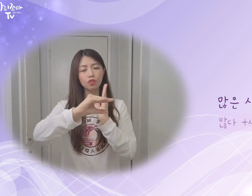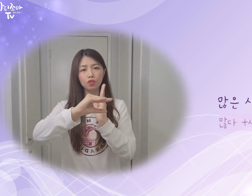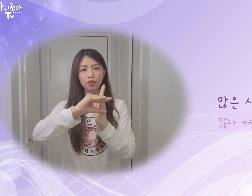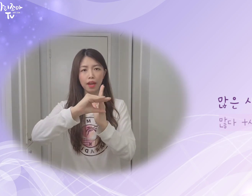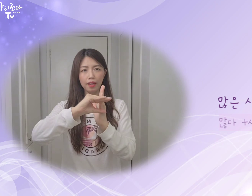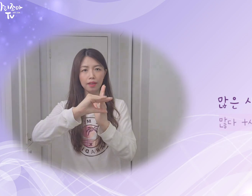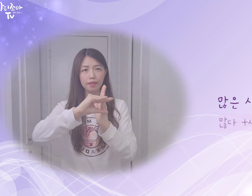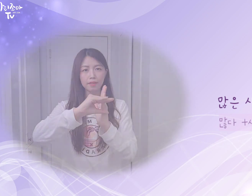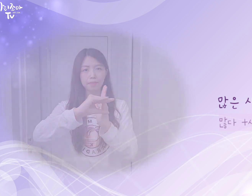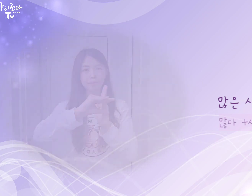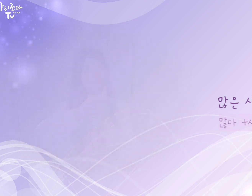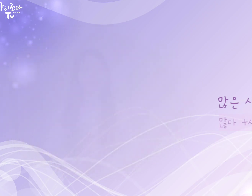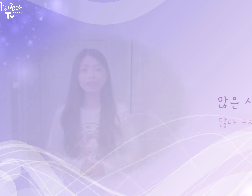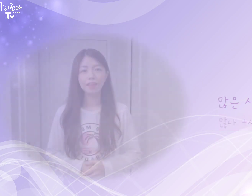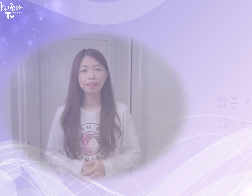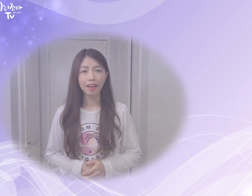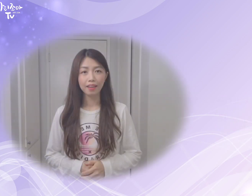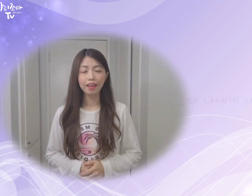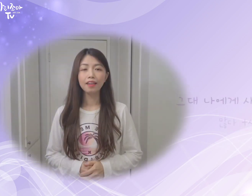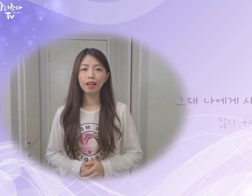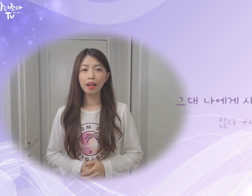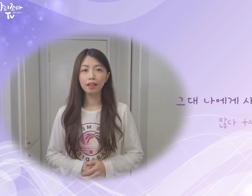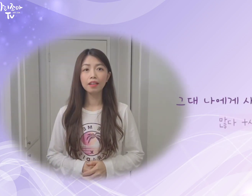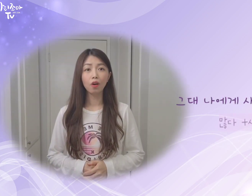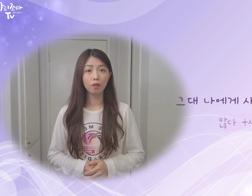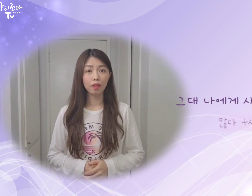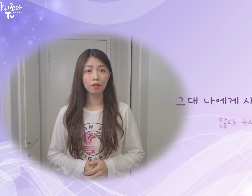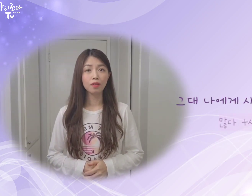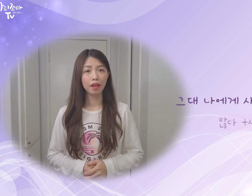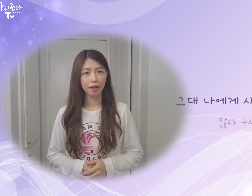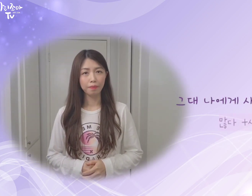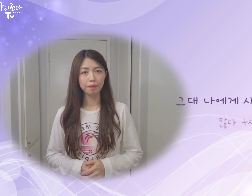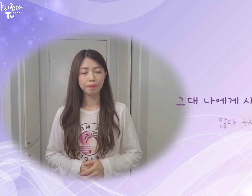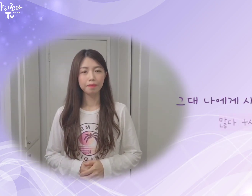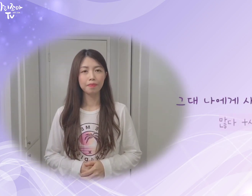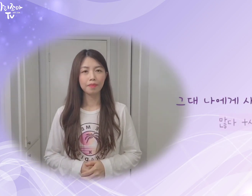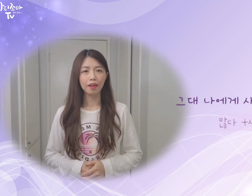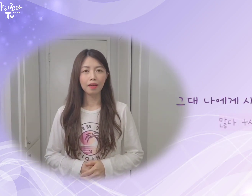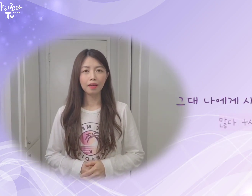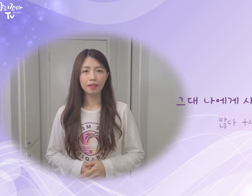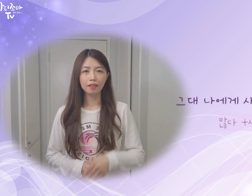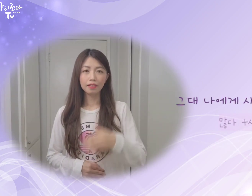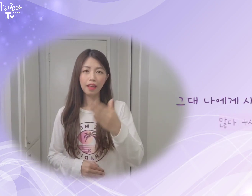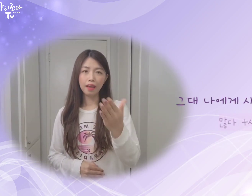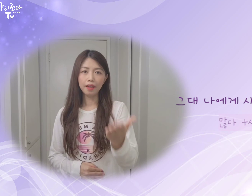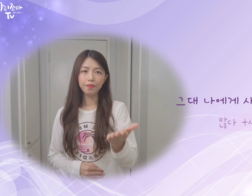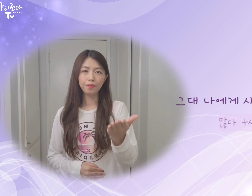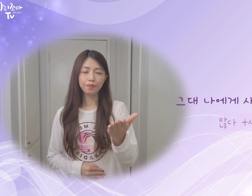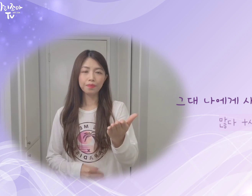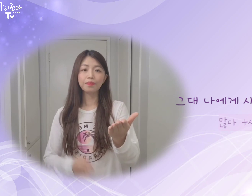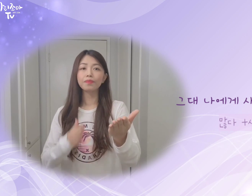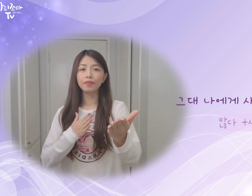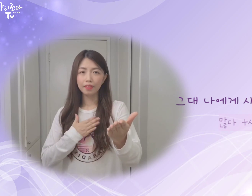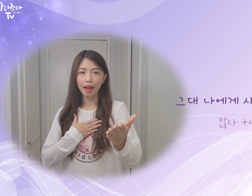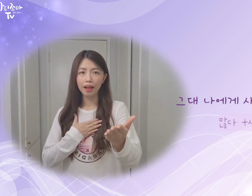중에. 그대 나에게. 사랑을 건네준 사람. 그대. 나.